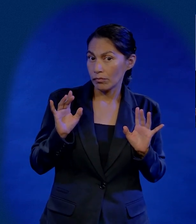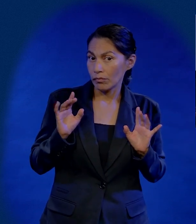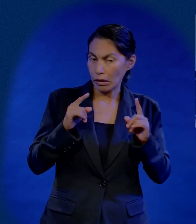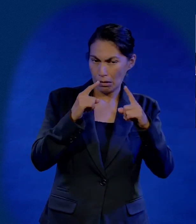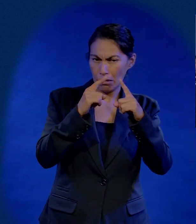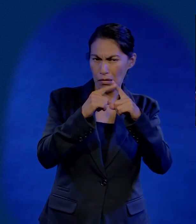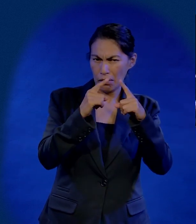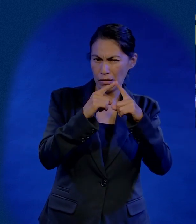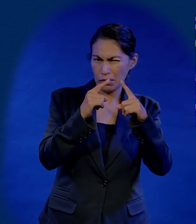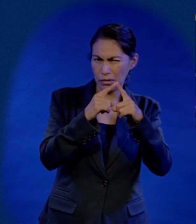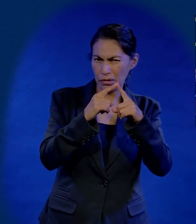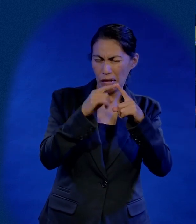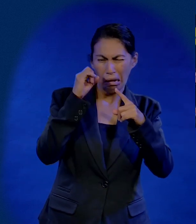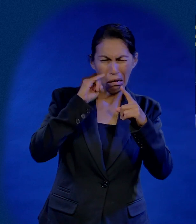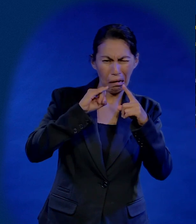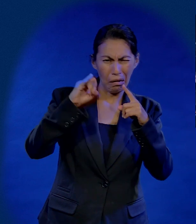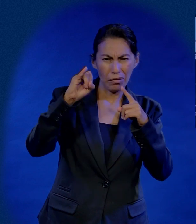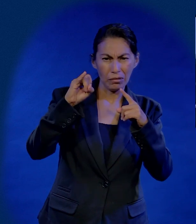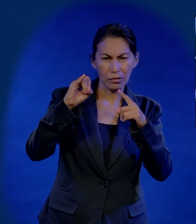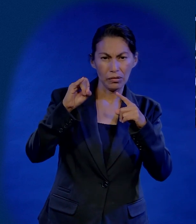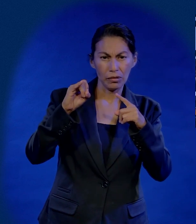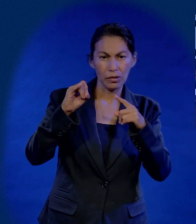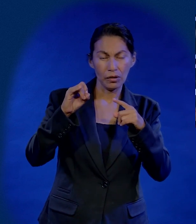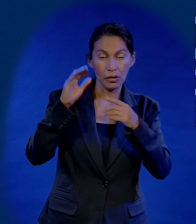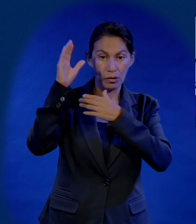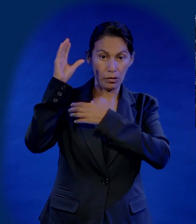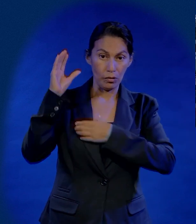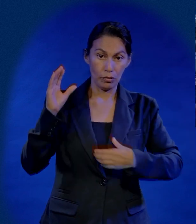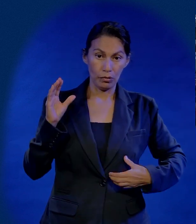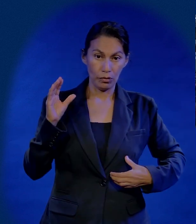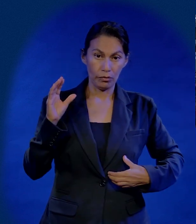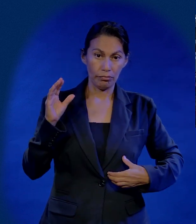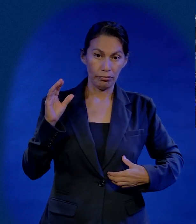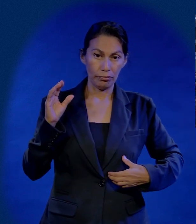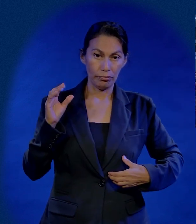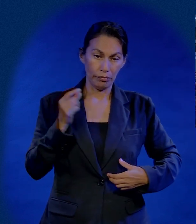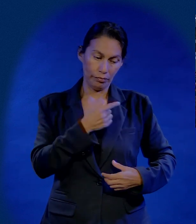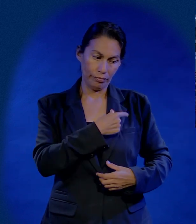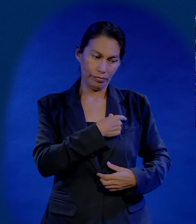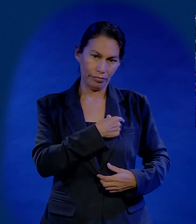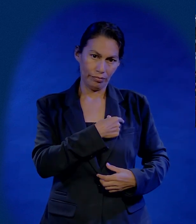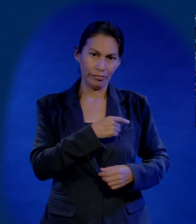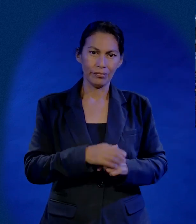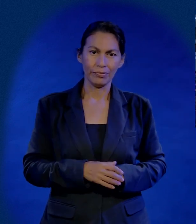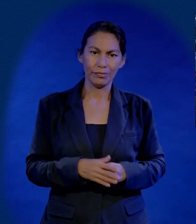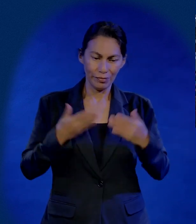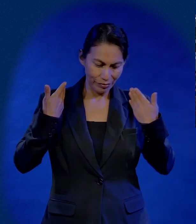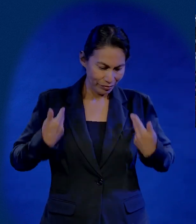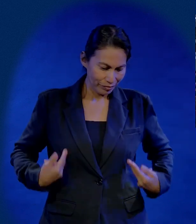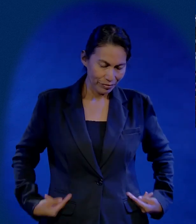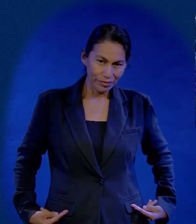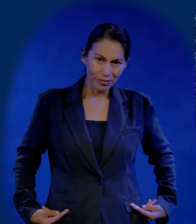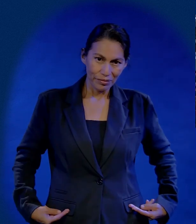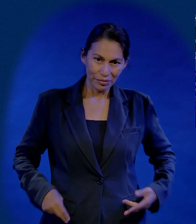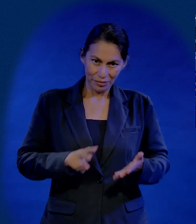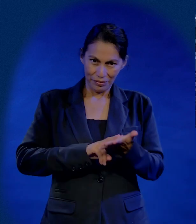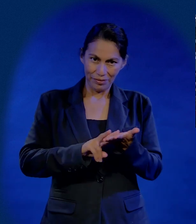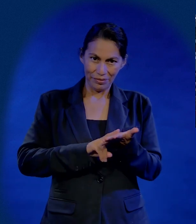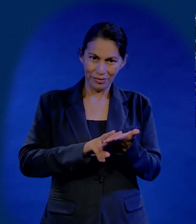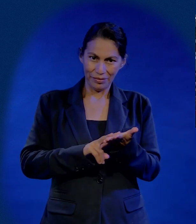Una vez llegué a una iglesia, a una investidura de clubes. Una iglesia muy lejana. Y llegué con mi uniforme verde. Ya ve que